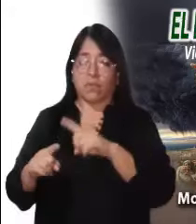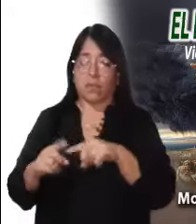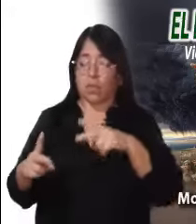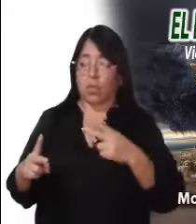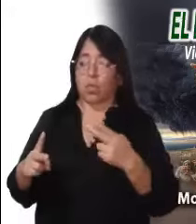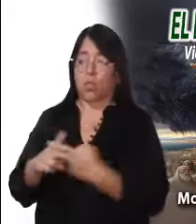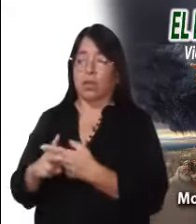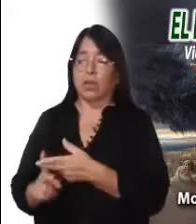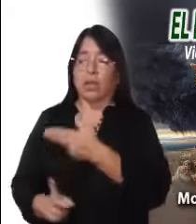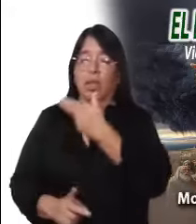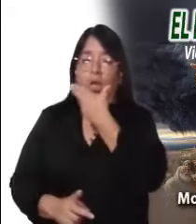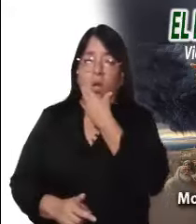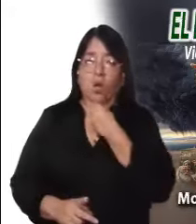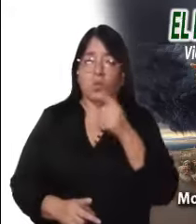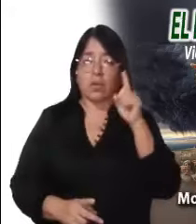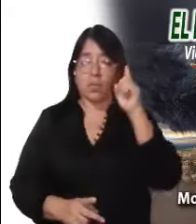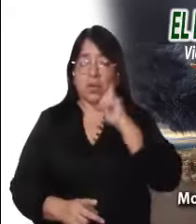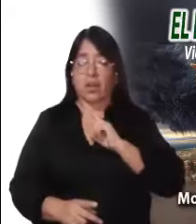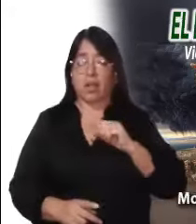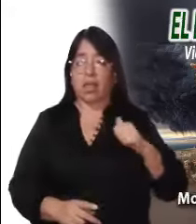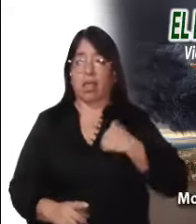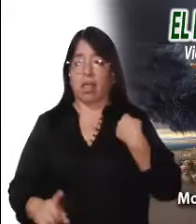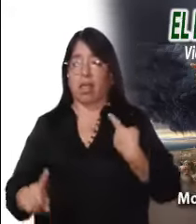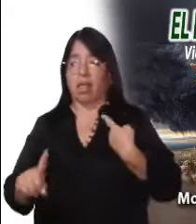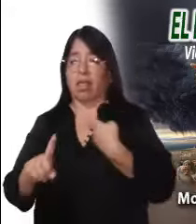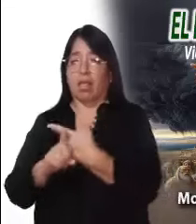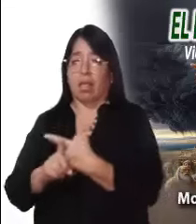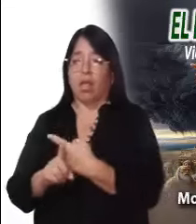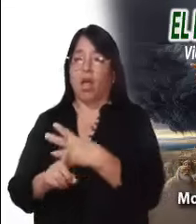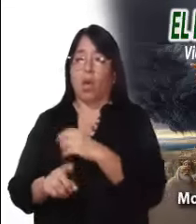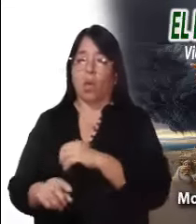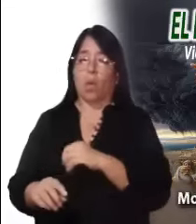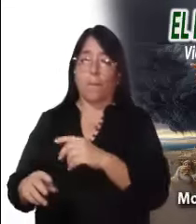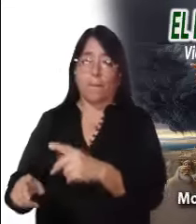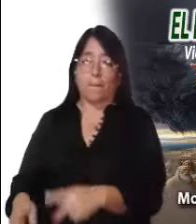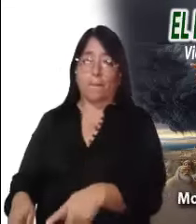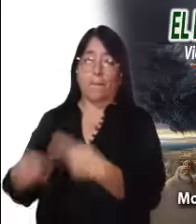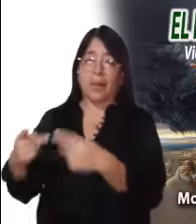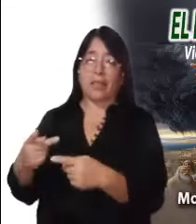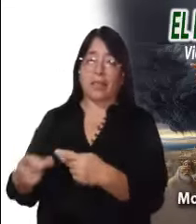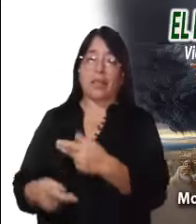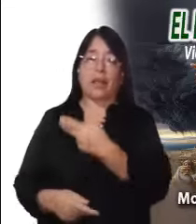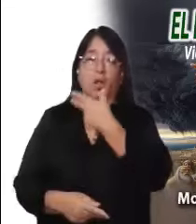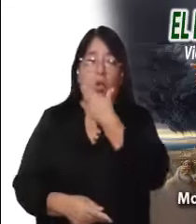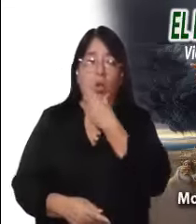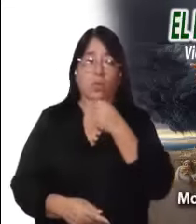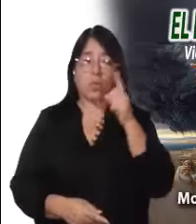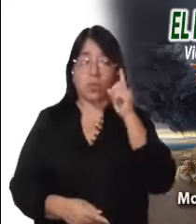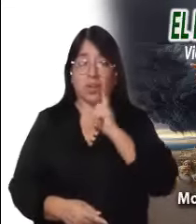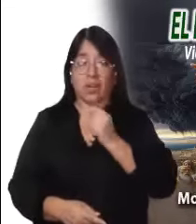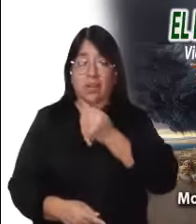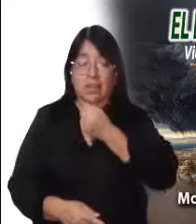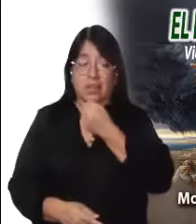asesinatos, de las mujeres explotadas, las niñas violadas o vendidas en la trata, las matanzas